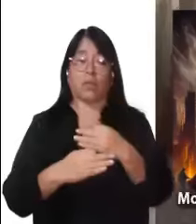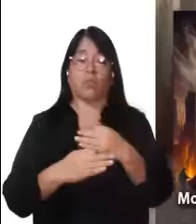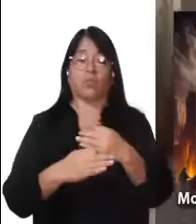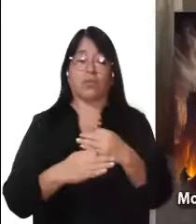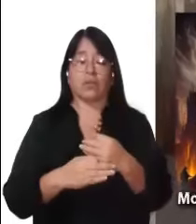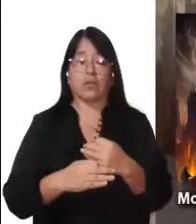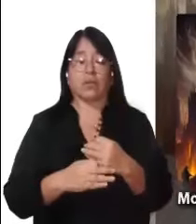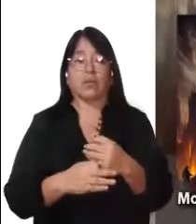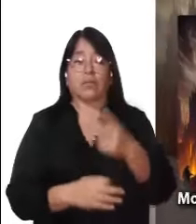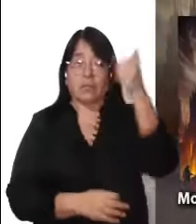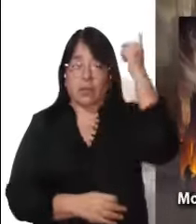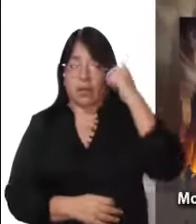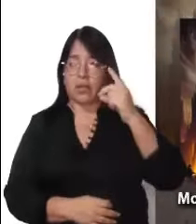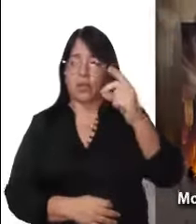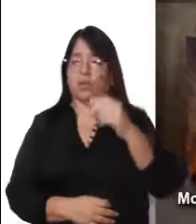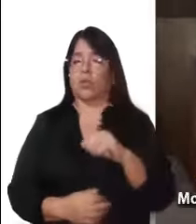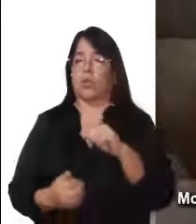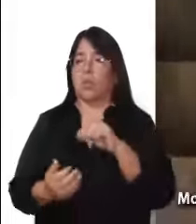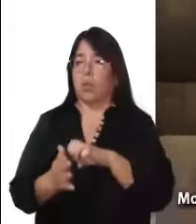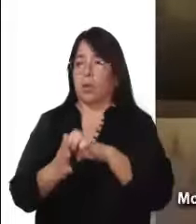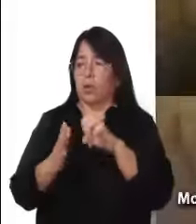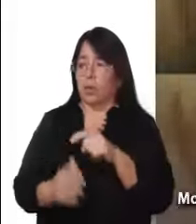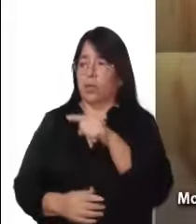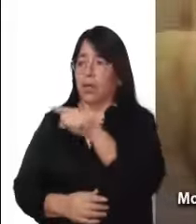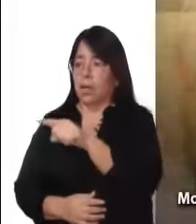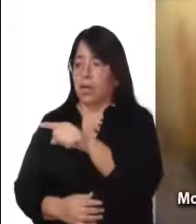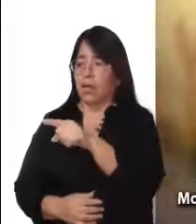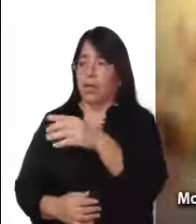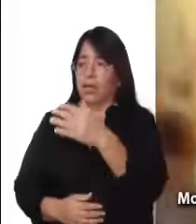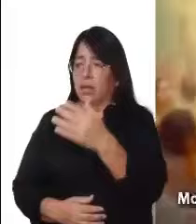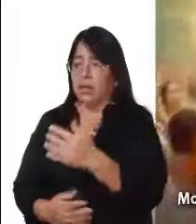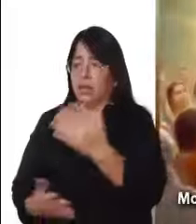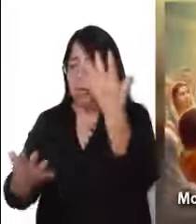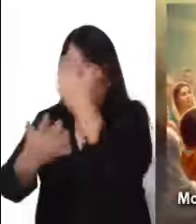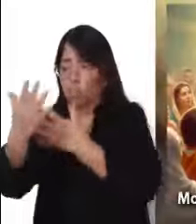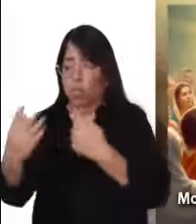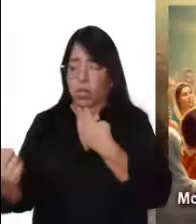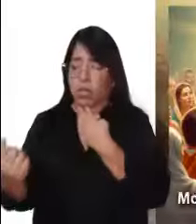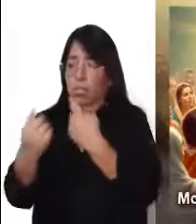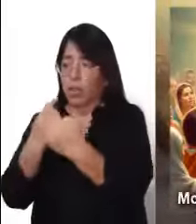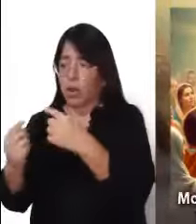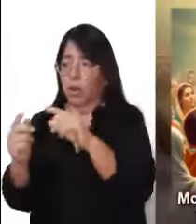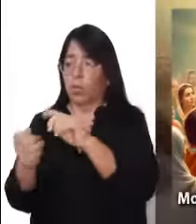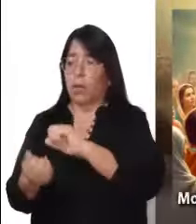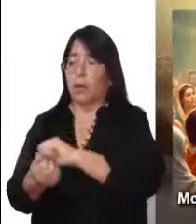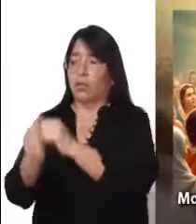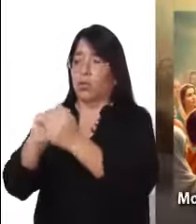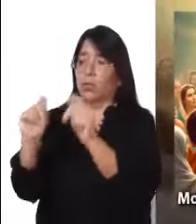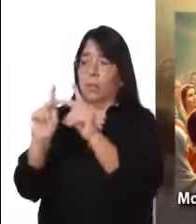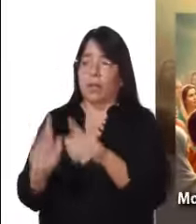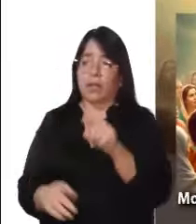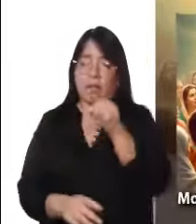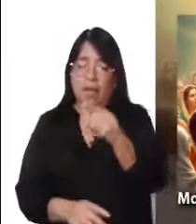llevar luz donde haya oscuridad, a llevar perdón donde haya odio, a sembrar